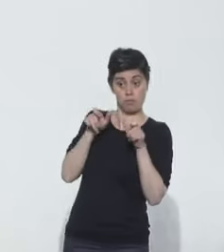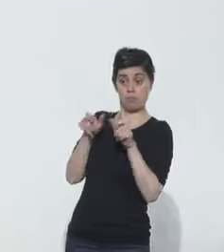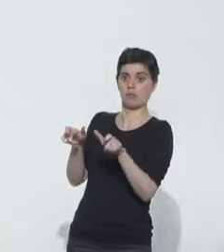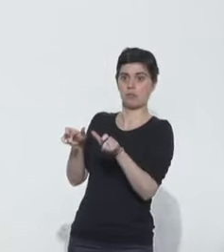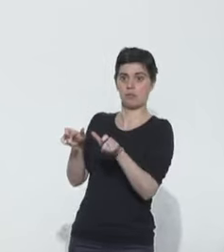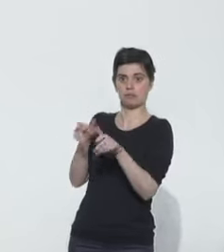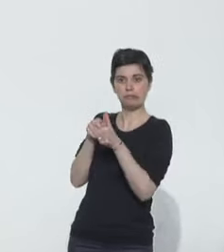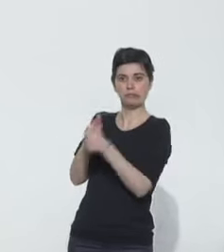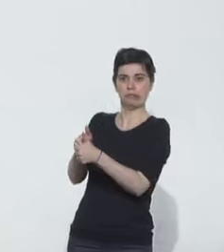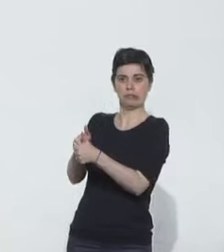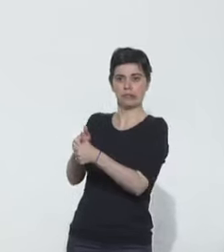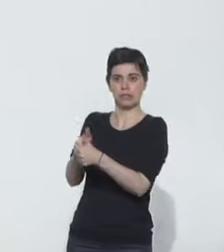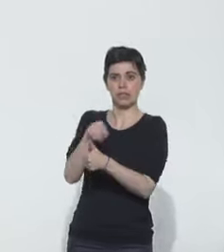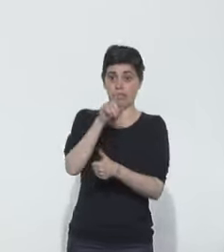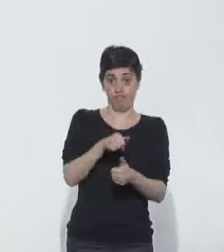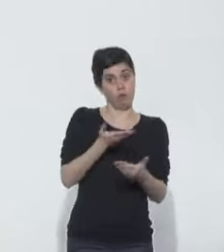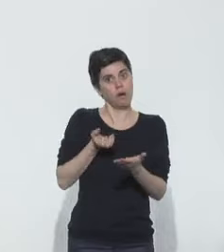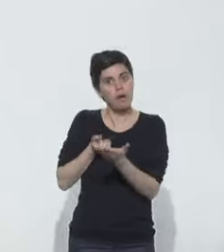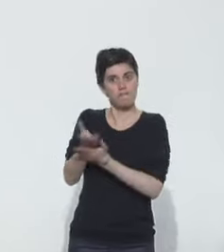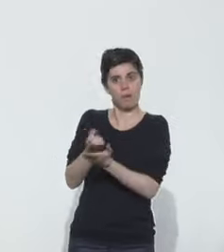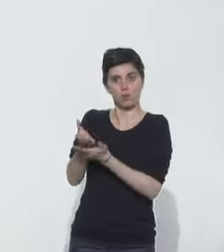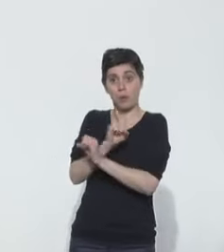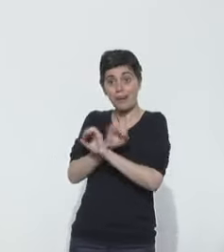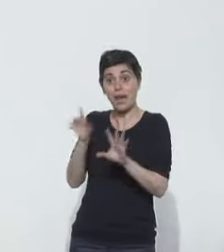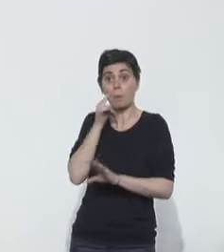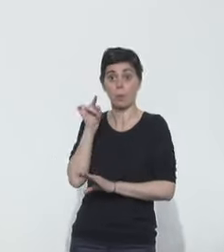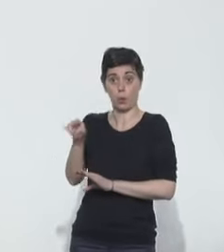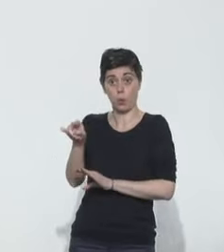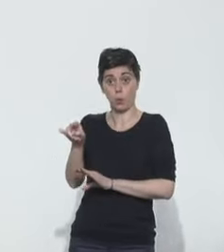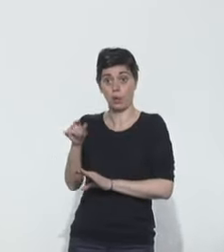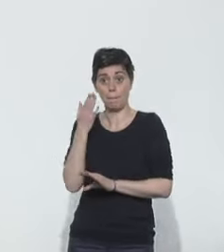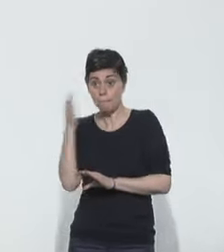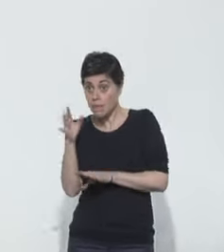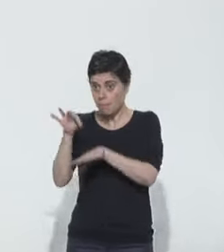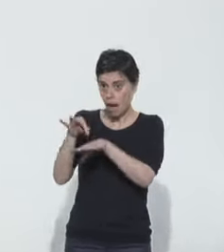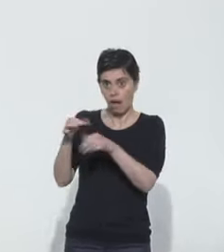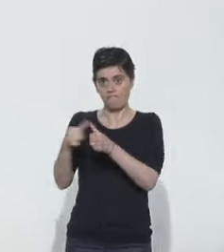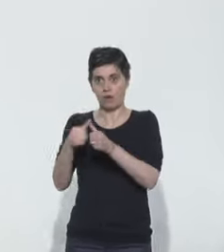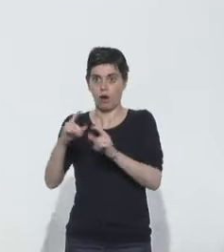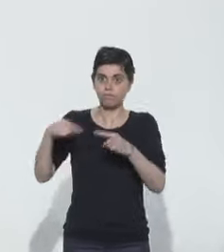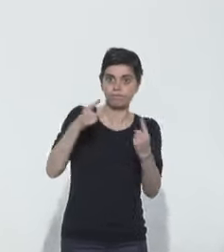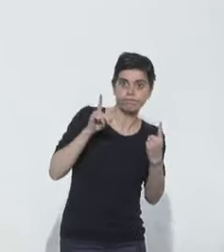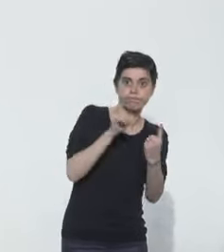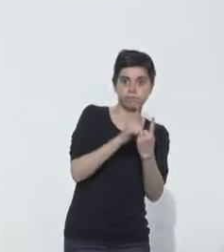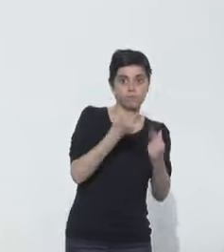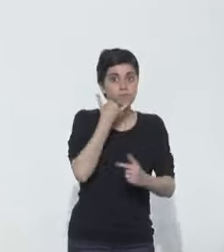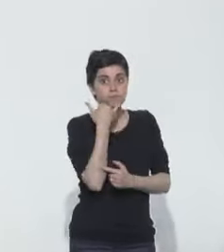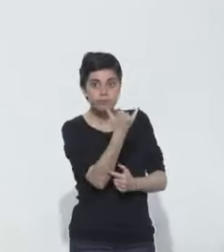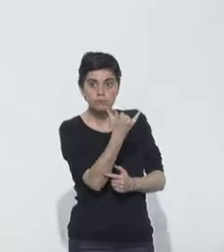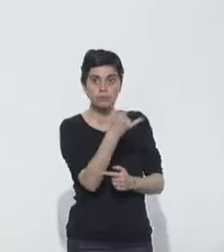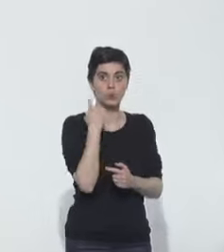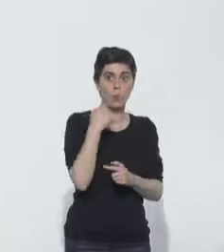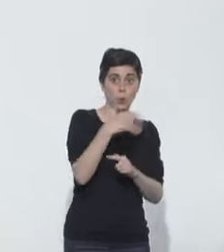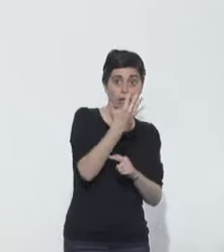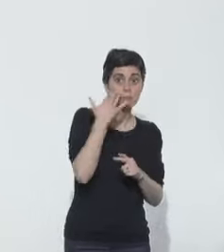évidemment attentifs à ce qu'ils aient cette information pour consulter lorsqu'ils sont malades, pour appeler le 15 quand ils ont une difficulté